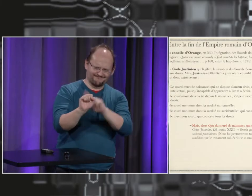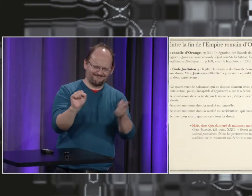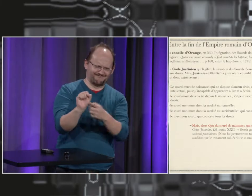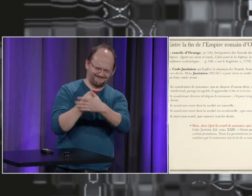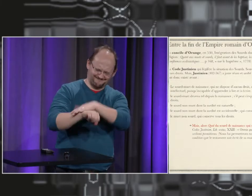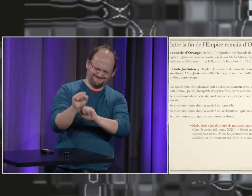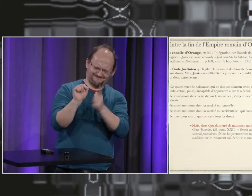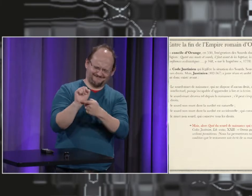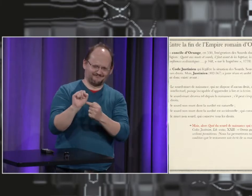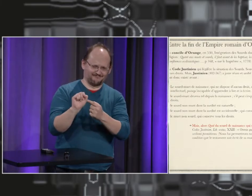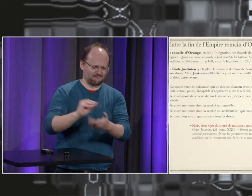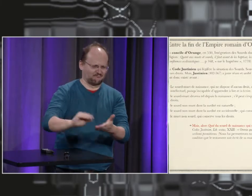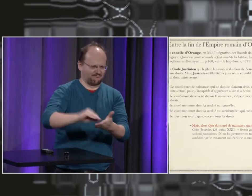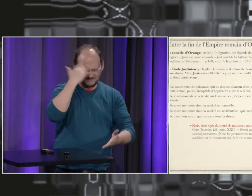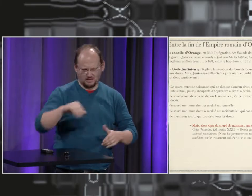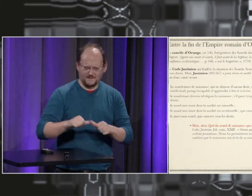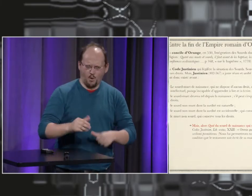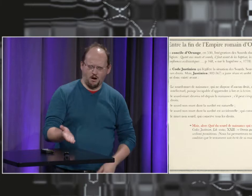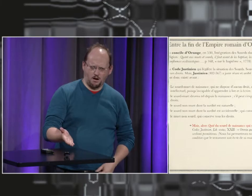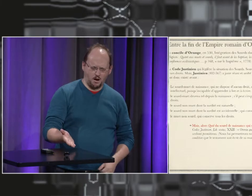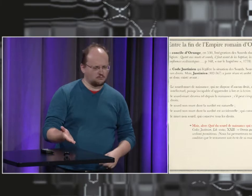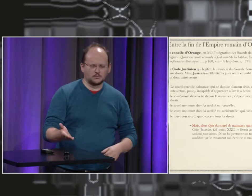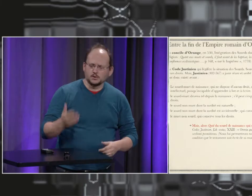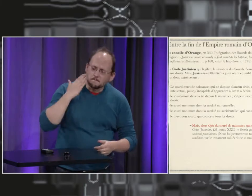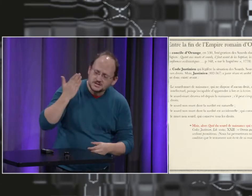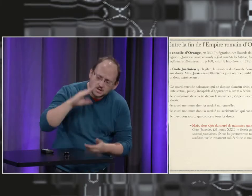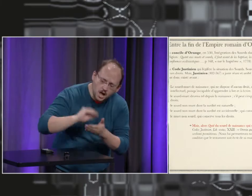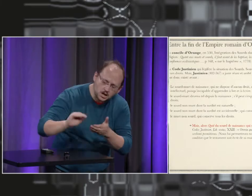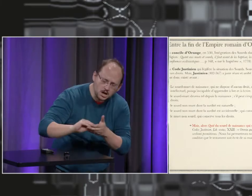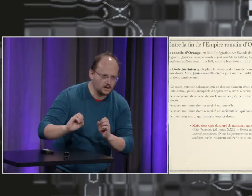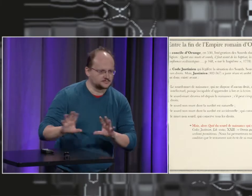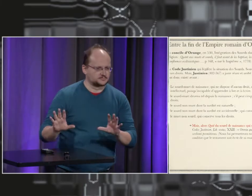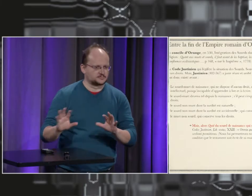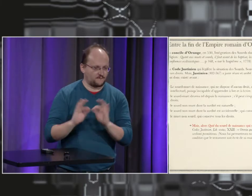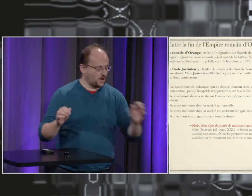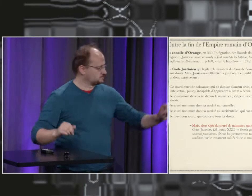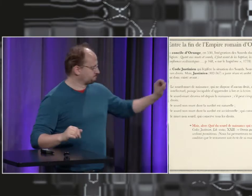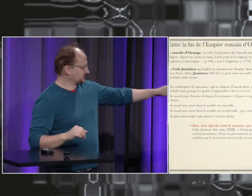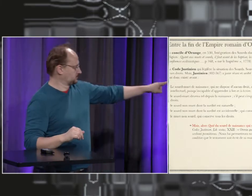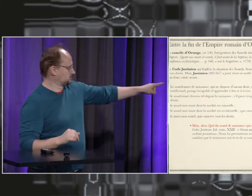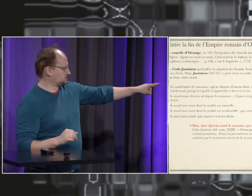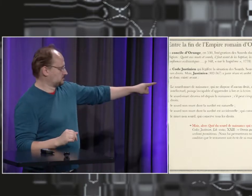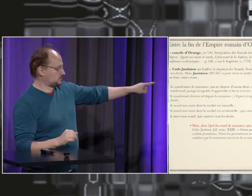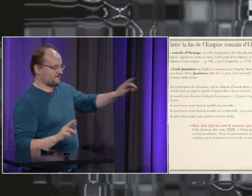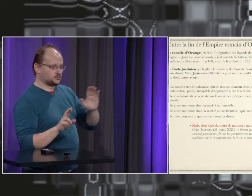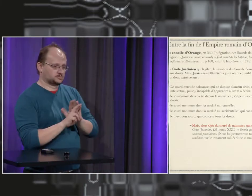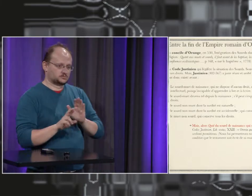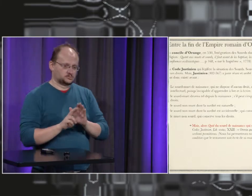mais une personne née sourde qui savait écrire que se passait-il s'il pouvait s'exprimer par l'écrit ou s'il ne